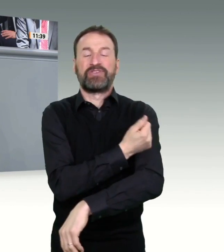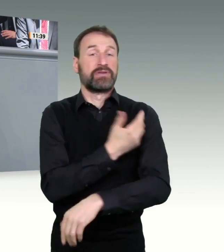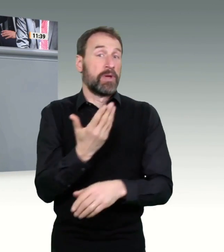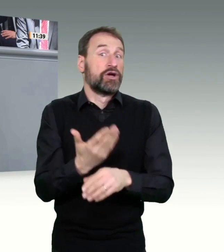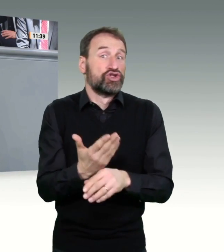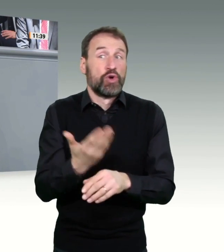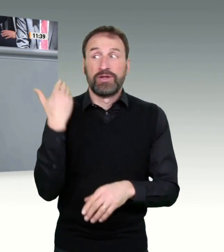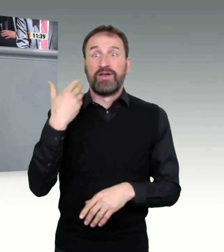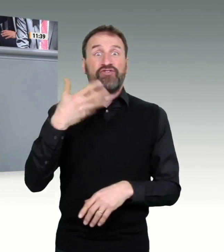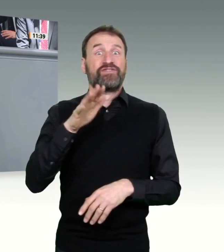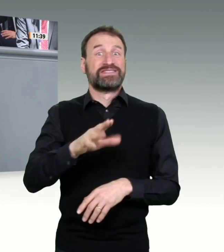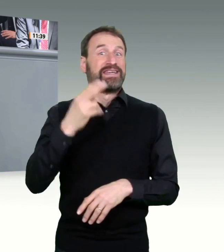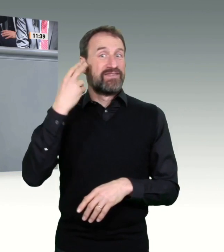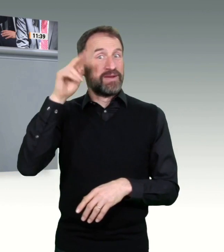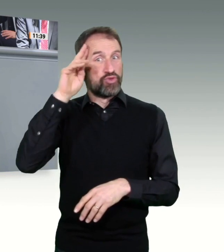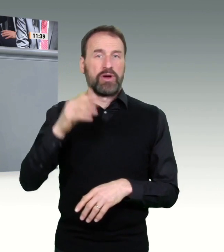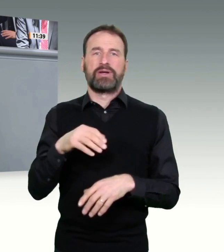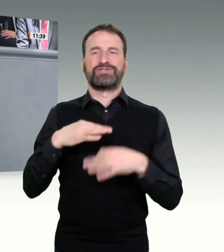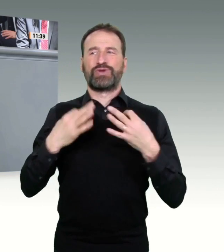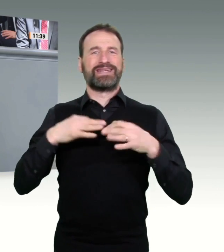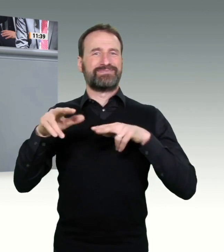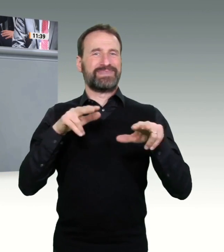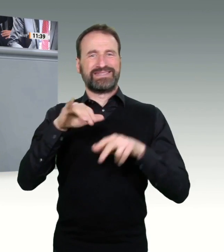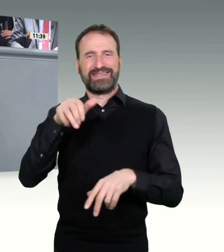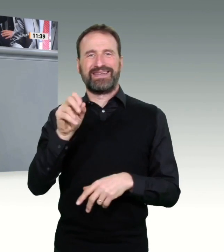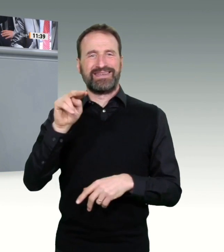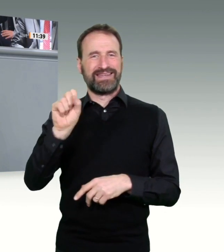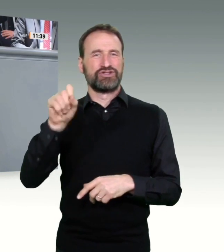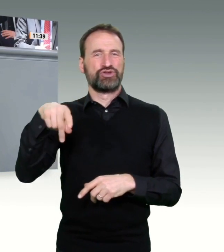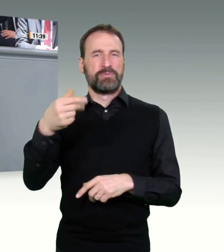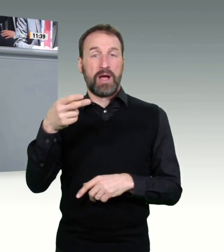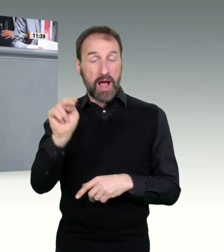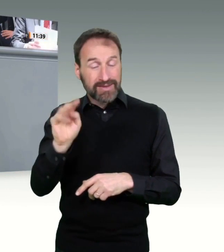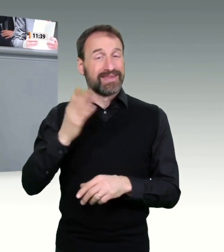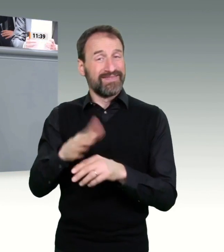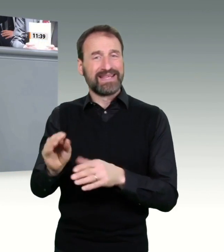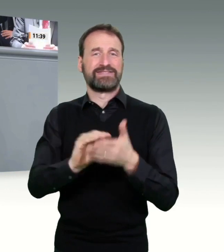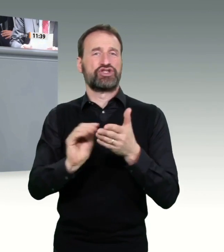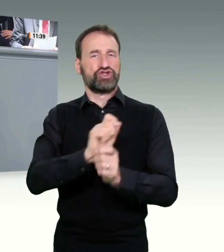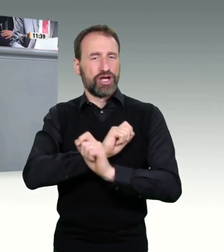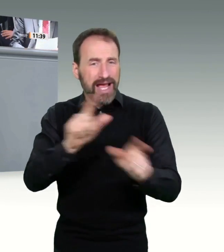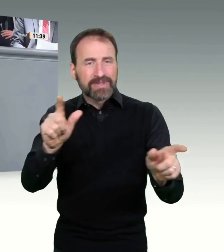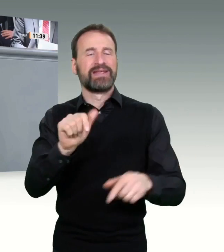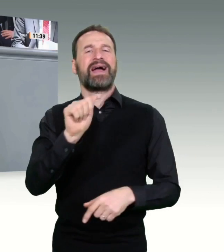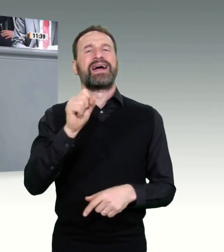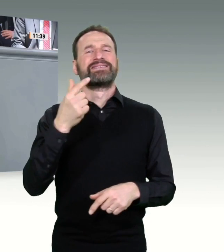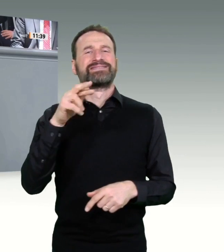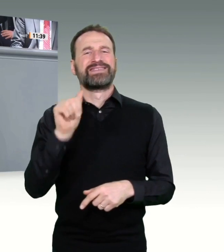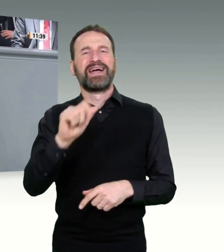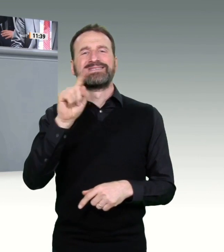konkret empfohlen hat, AstraZeneca-Impfstoff im Februar und März vollständig diese Impfung für die Erstimpfung zu